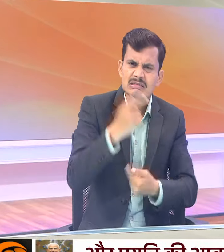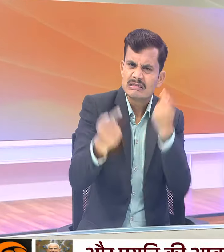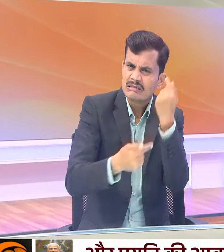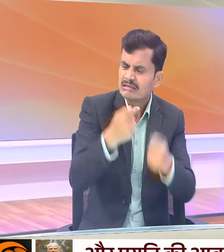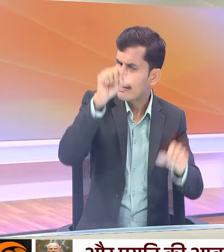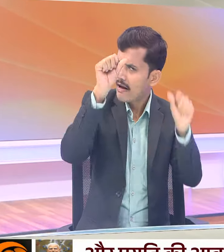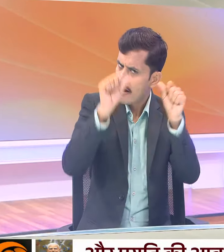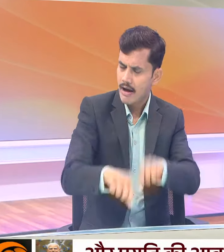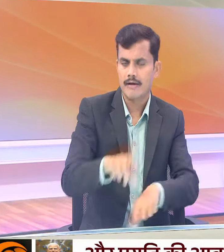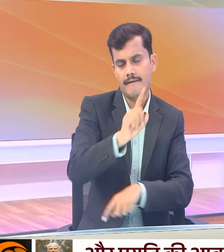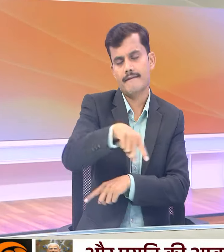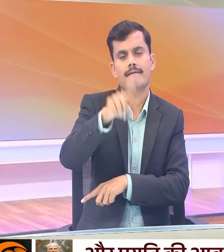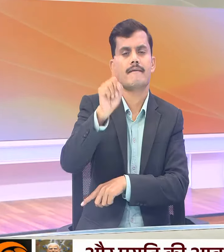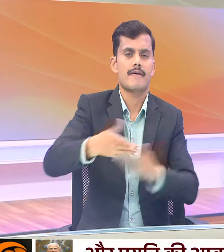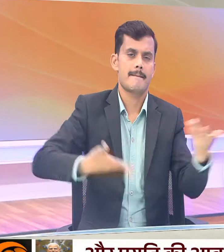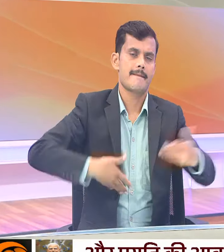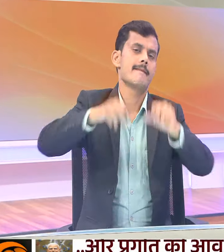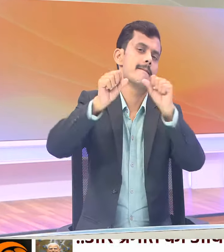किया गया।